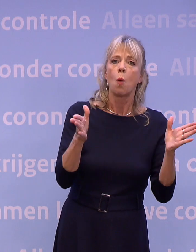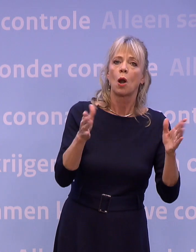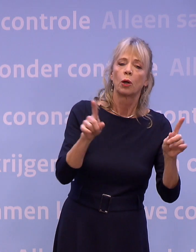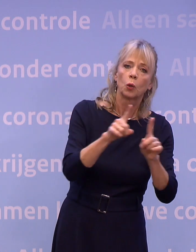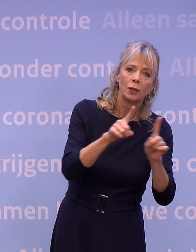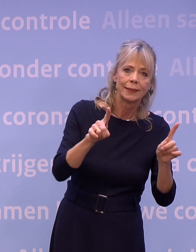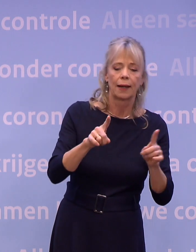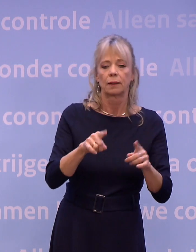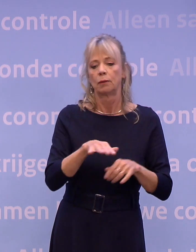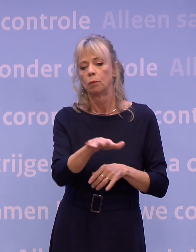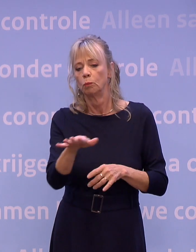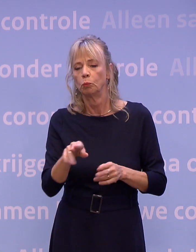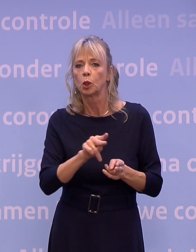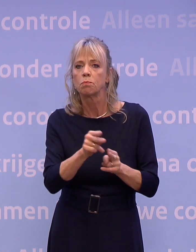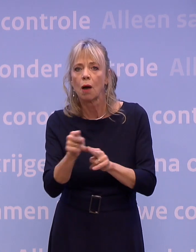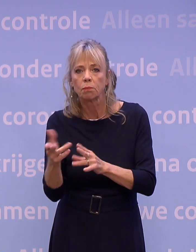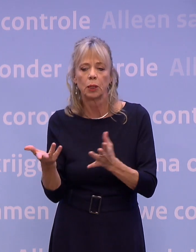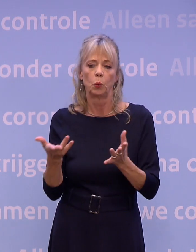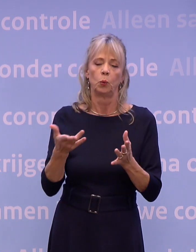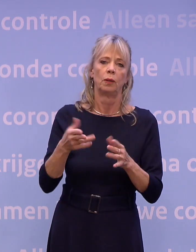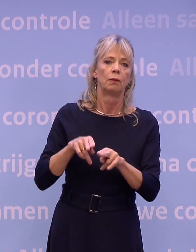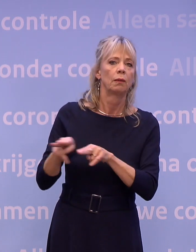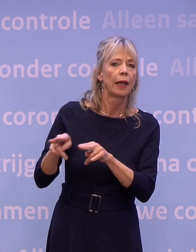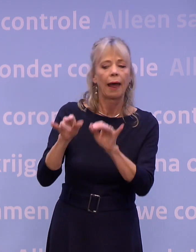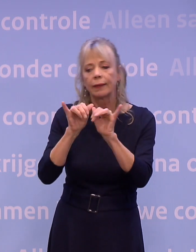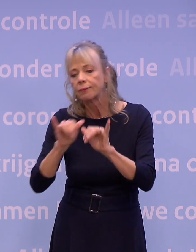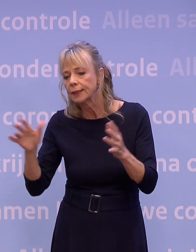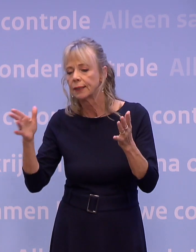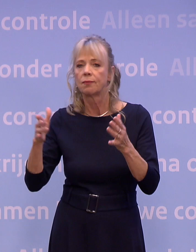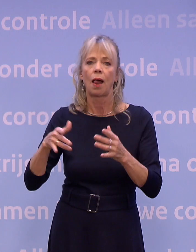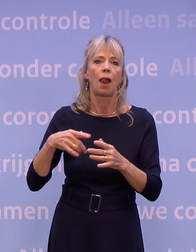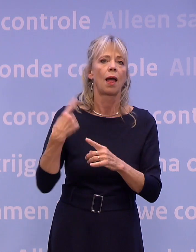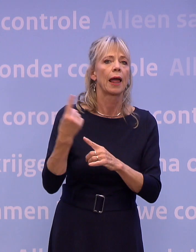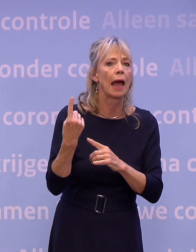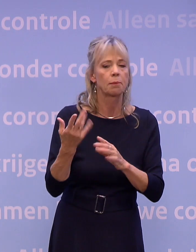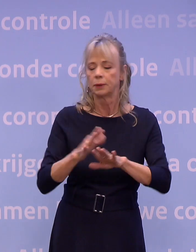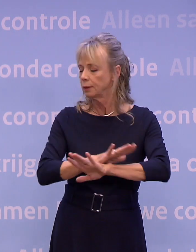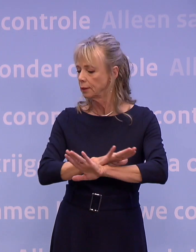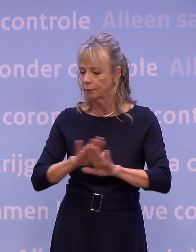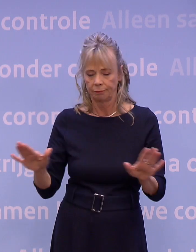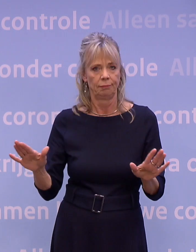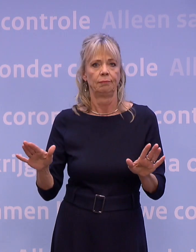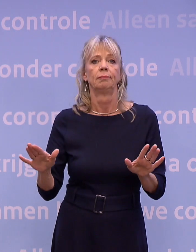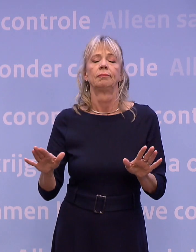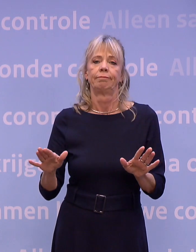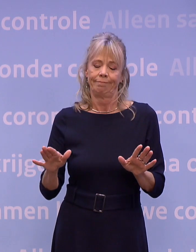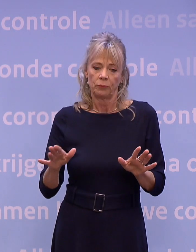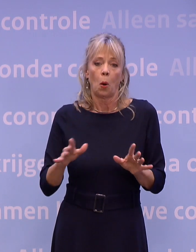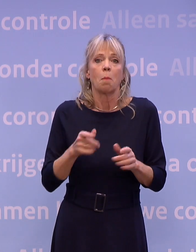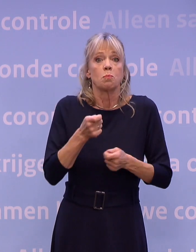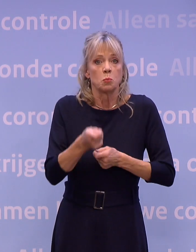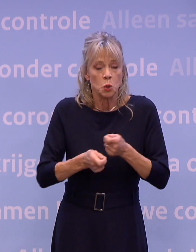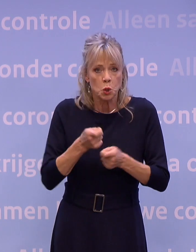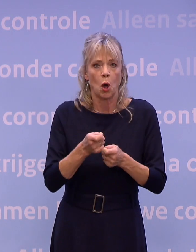buurtbarbecues tot theaterfestivals en kermissen. Opnieuw, hiermee drukken we het aantal